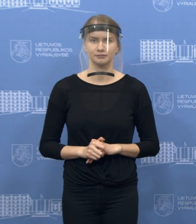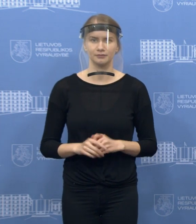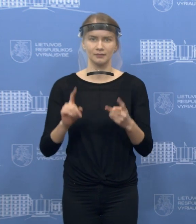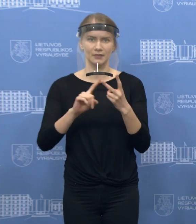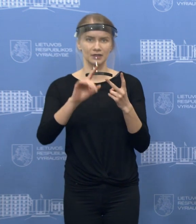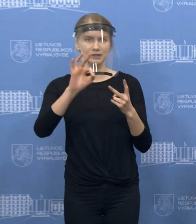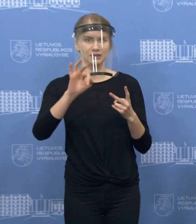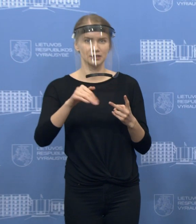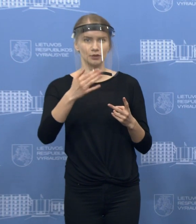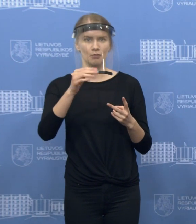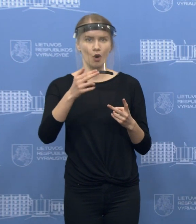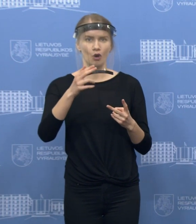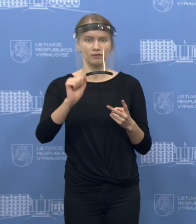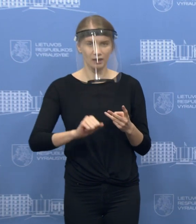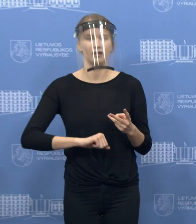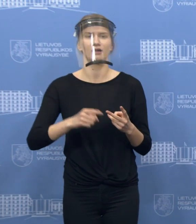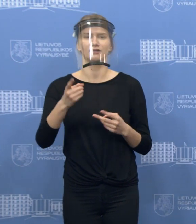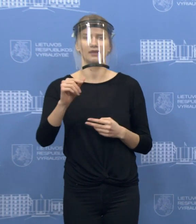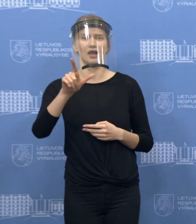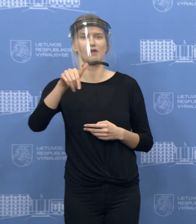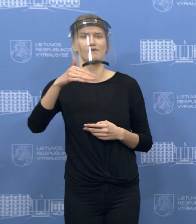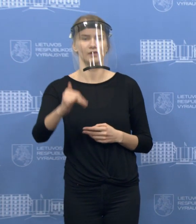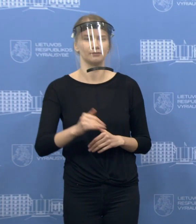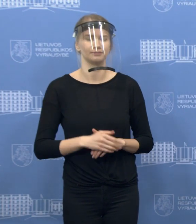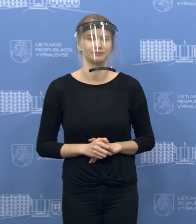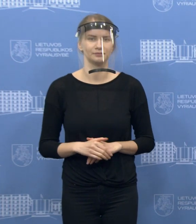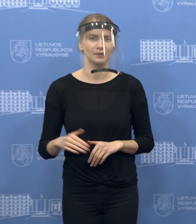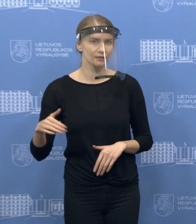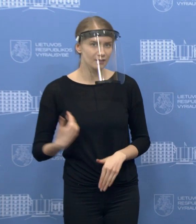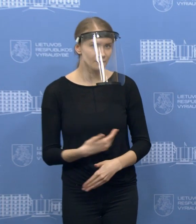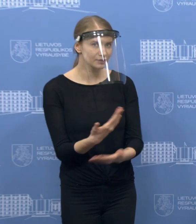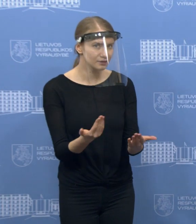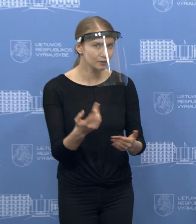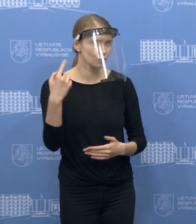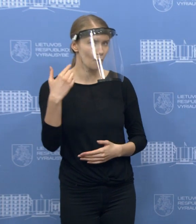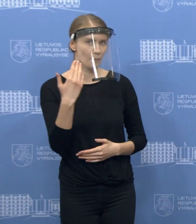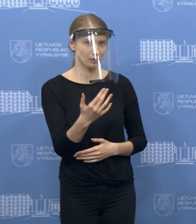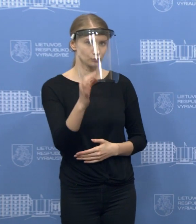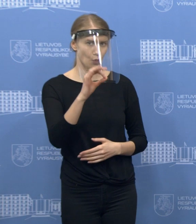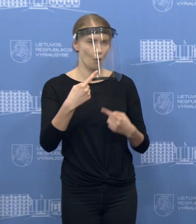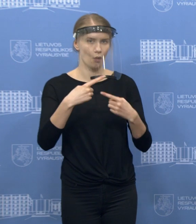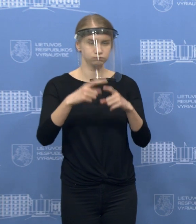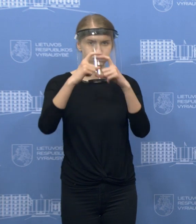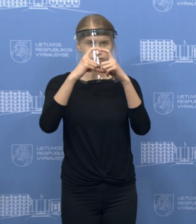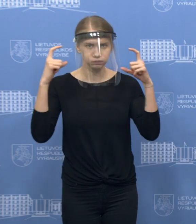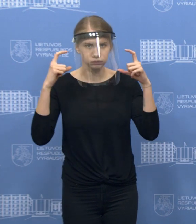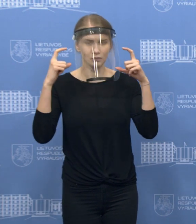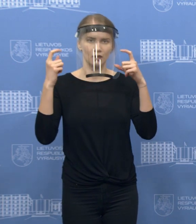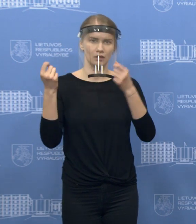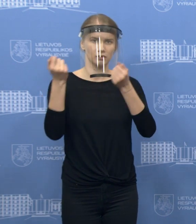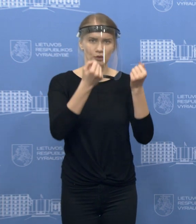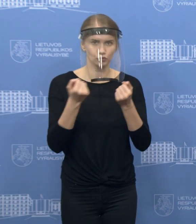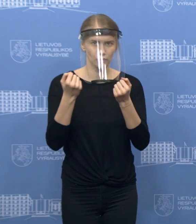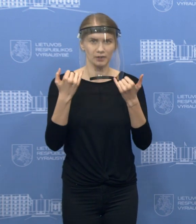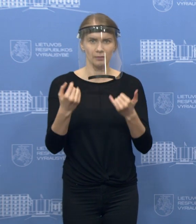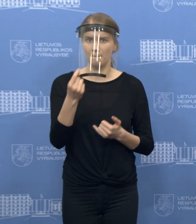toliau Simona, veriūnai, tai Delfi, prašau. Sveiki, norėjau paklausti dėl apsaugos priemonių dėl kaukių. Nešiuojimo, kaip suprantu,